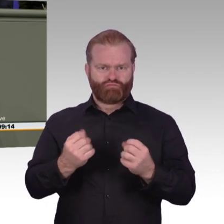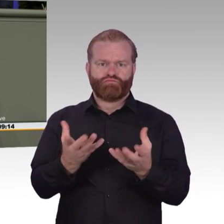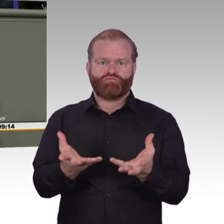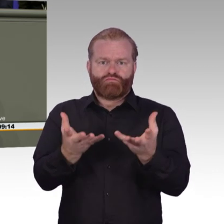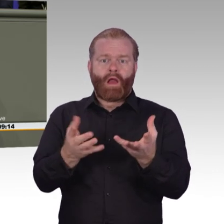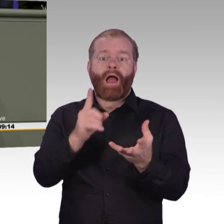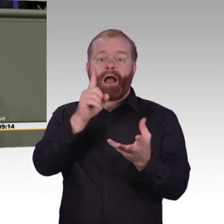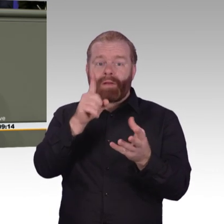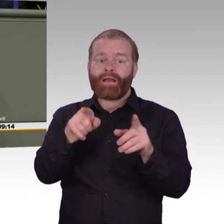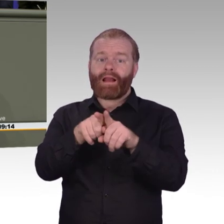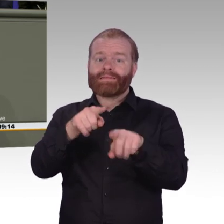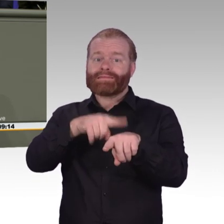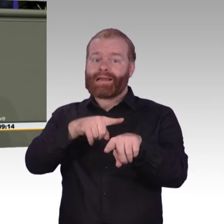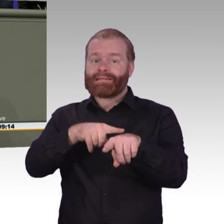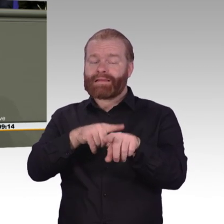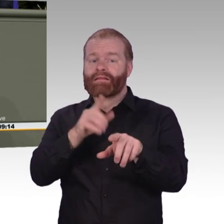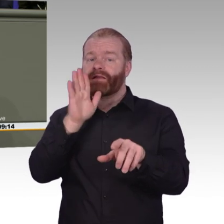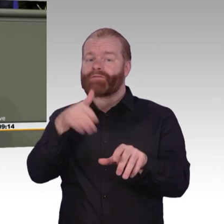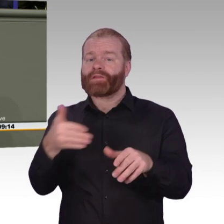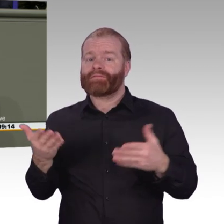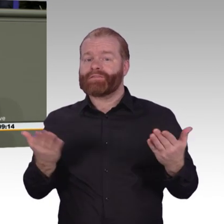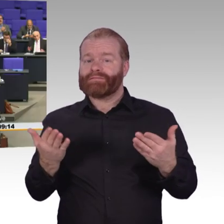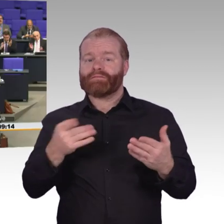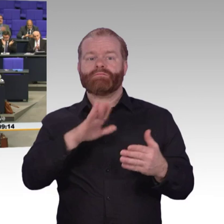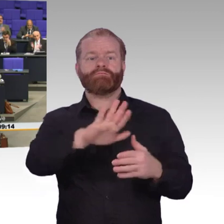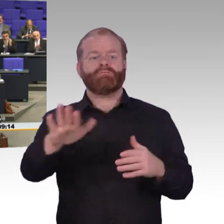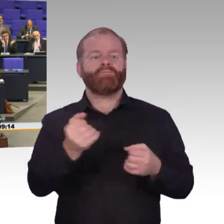der sollte bei digitalen Themen schlicht den Mund halten, liebe Kollegen von der Union und der SPD.